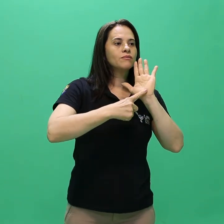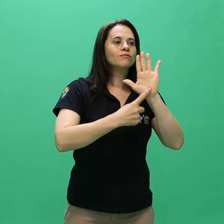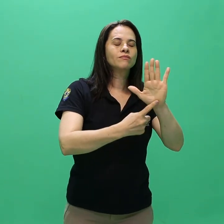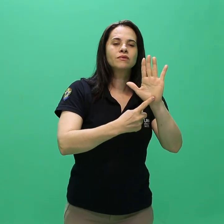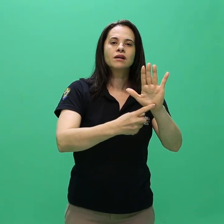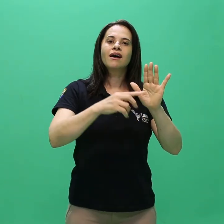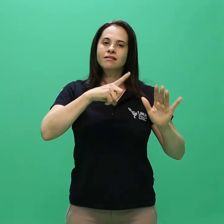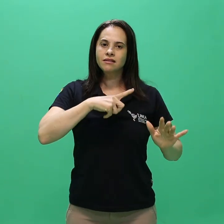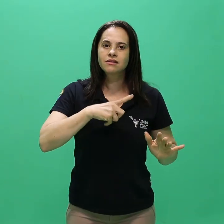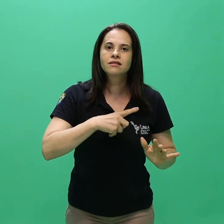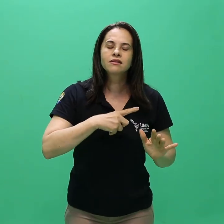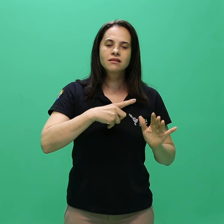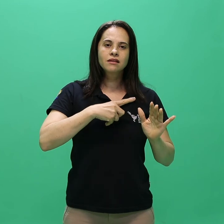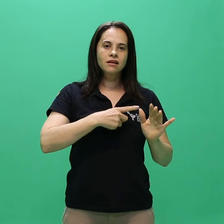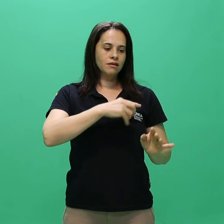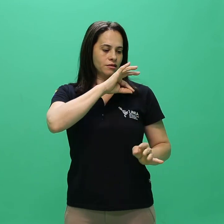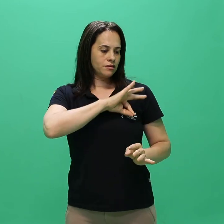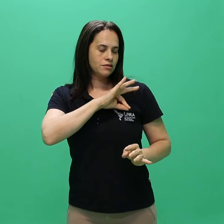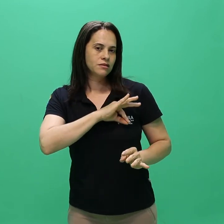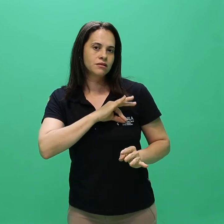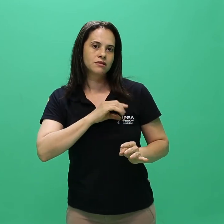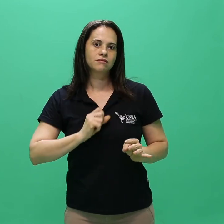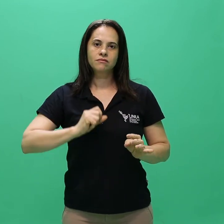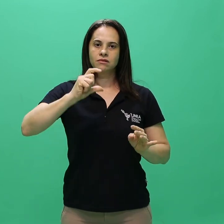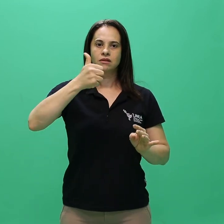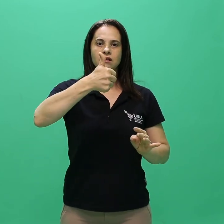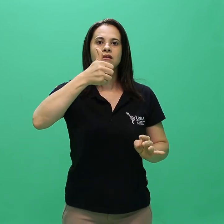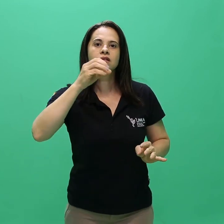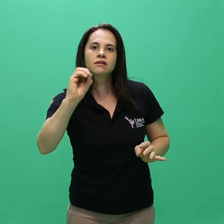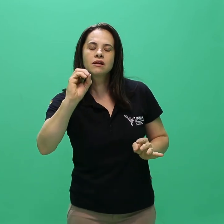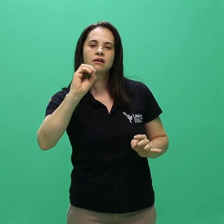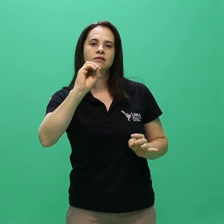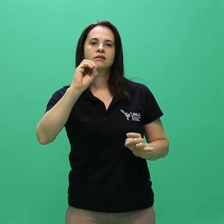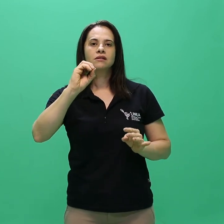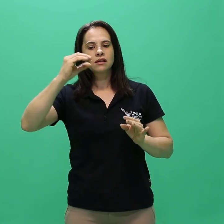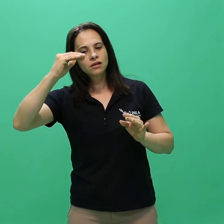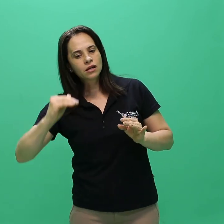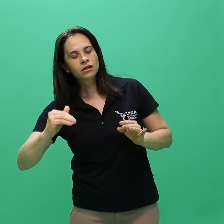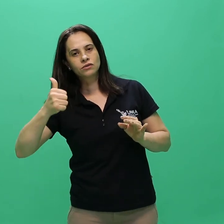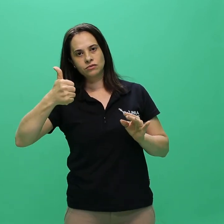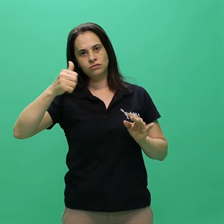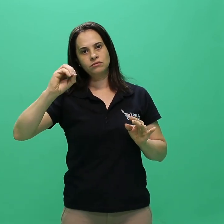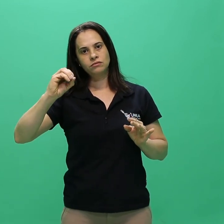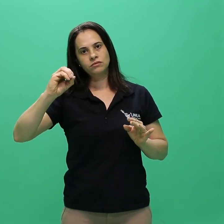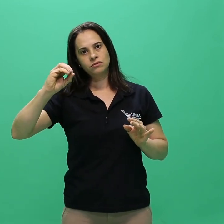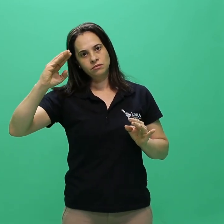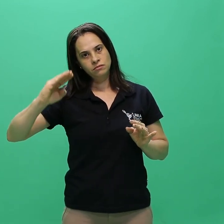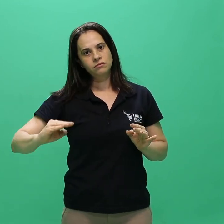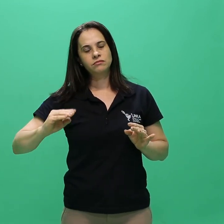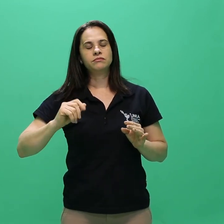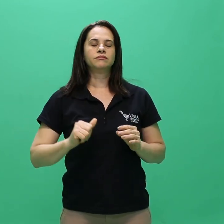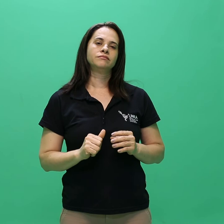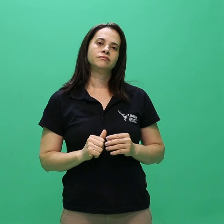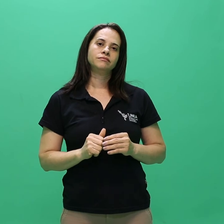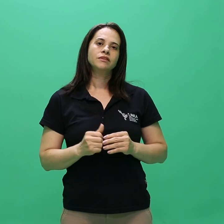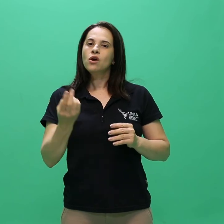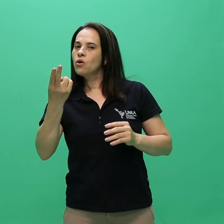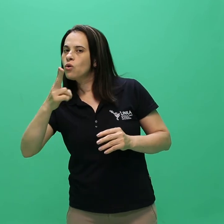mínimos ou de menor renda familiar quando mais de um candidato preencher o critério inicial.